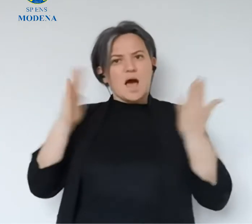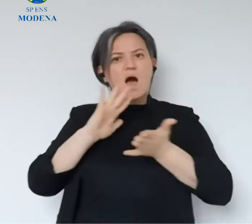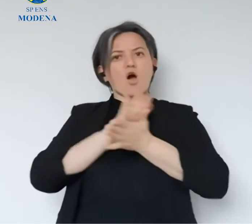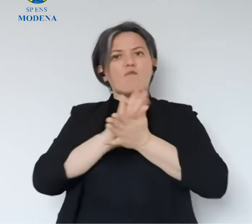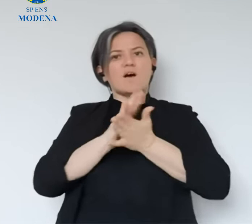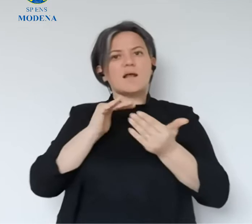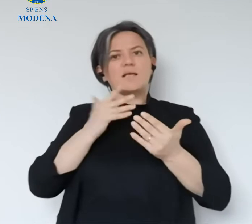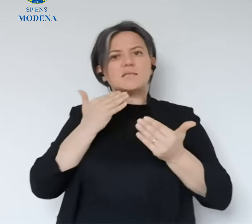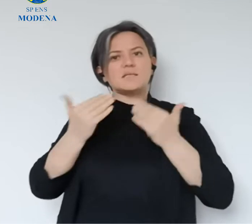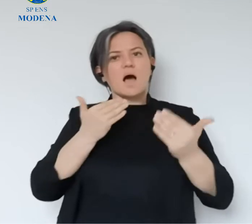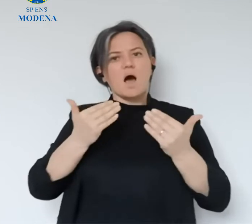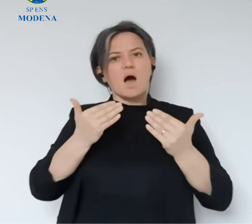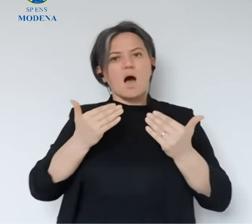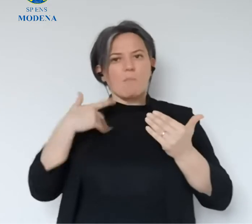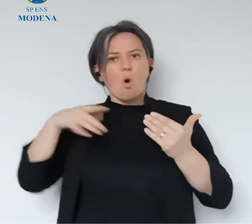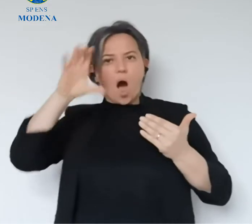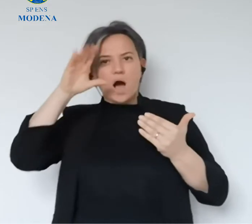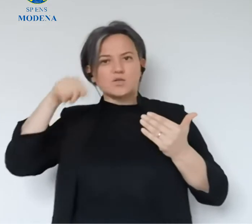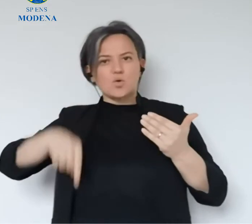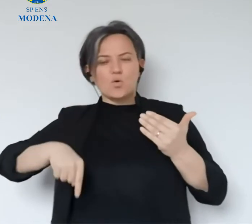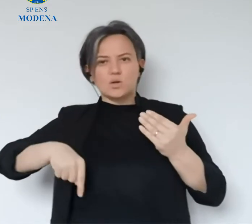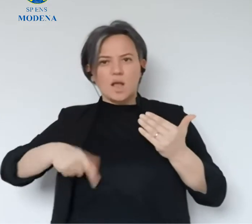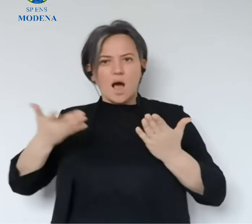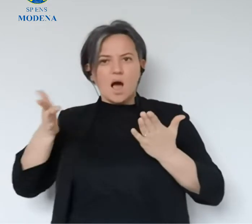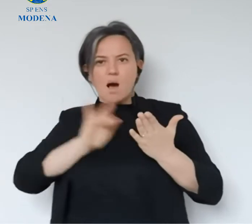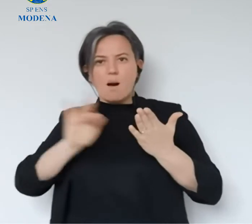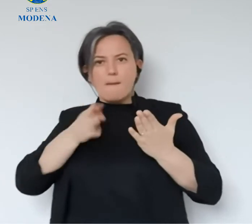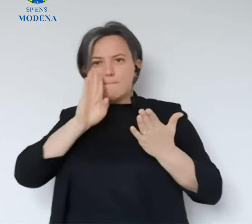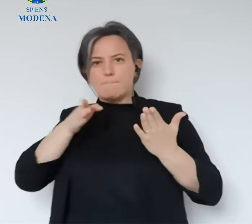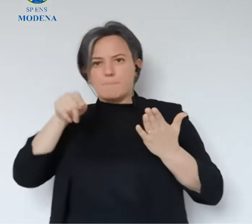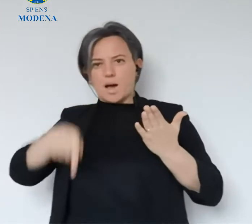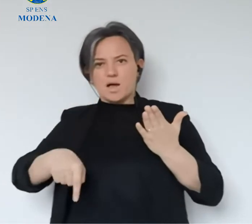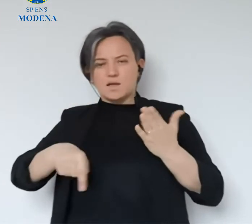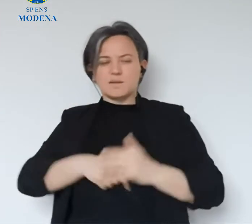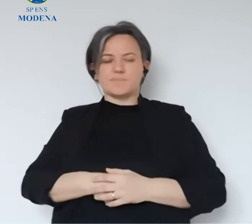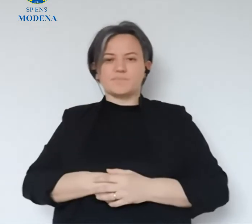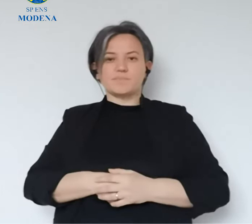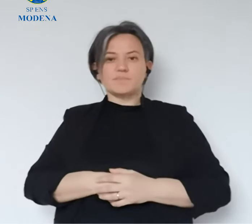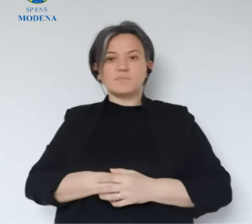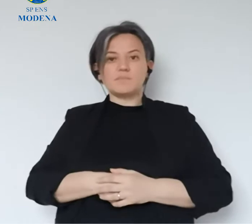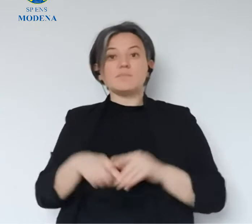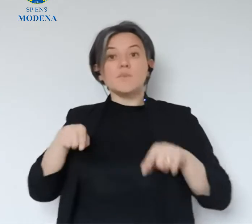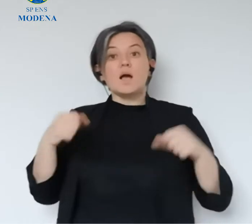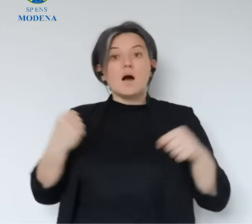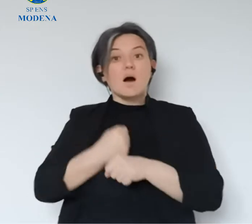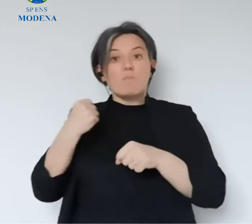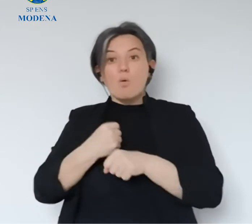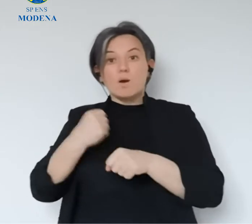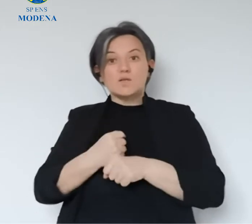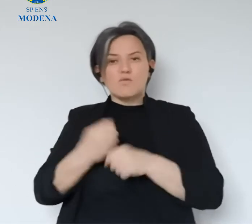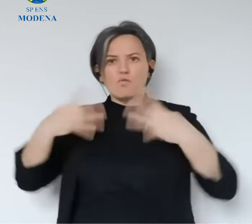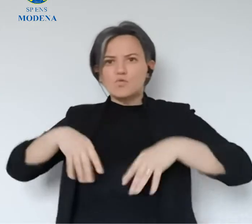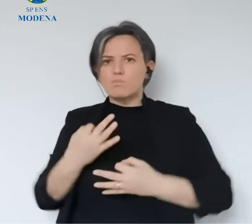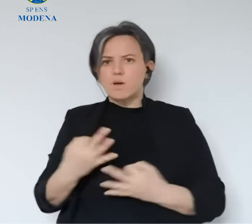che sono stati assegnati, stamattina abbiamo fatto una conferenza stampa, la potete ascoltare anche direttamente dalle dichiarazioni che abbiamo